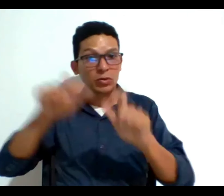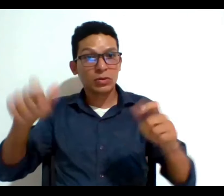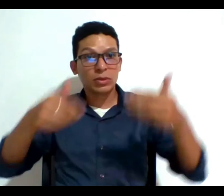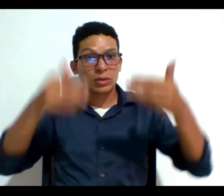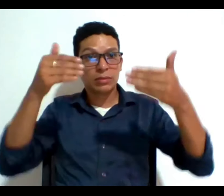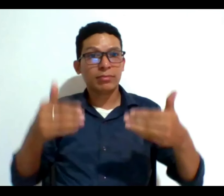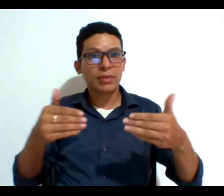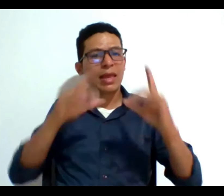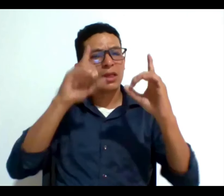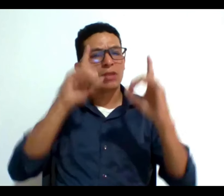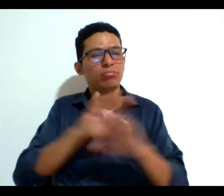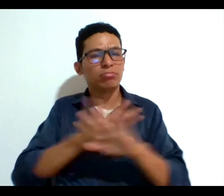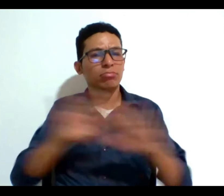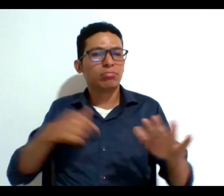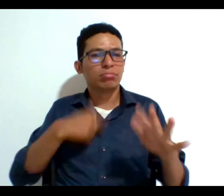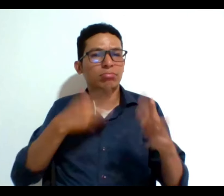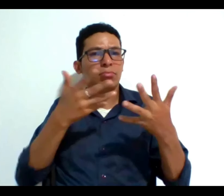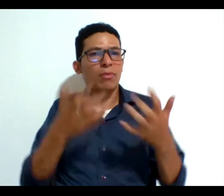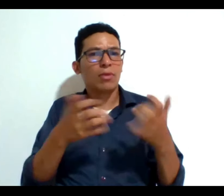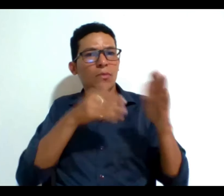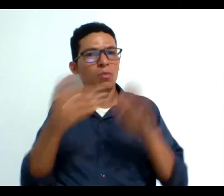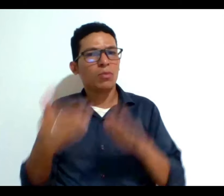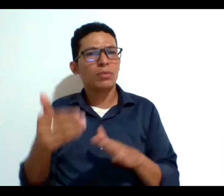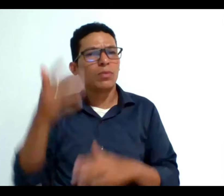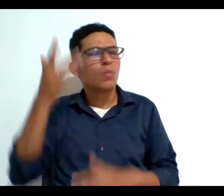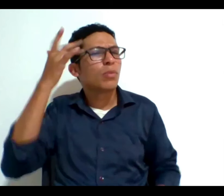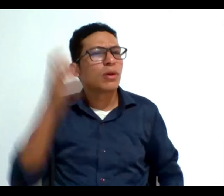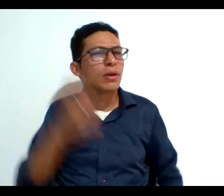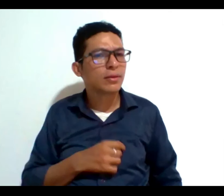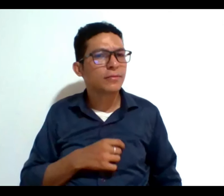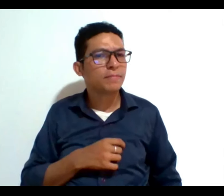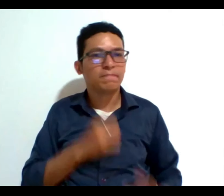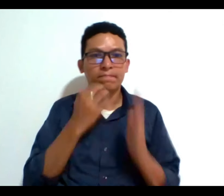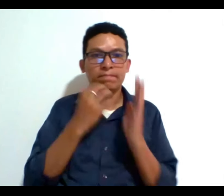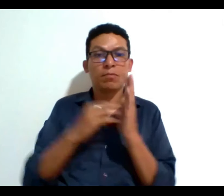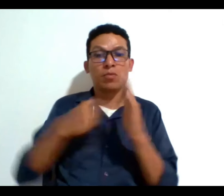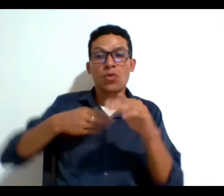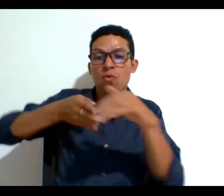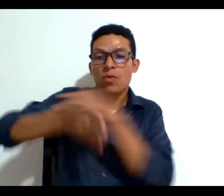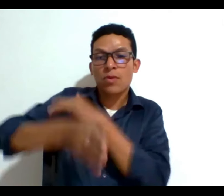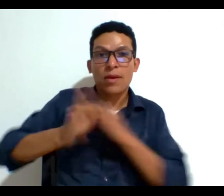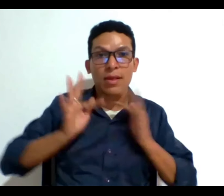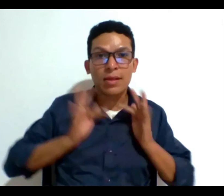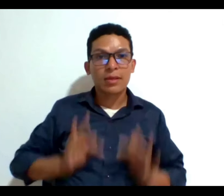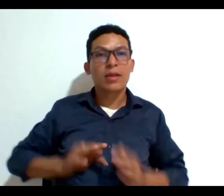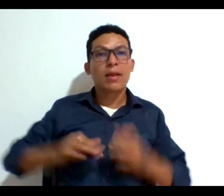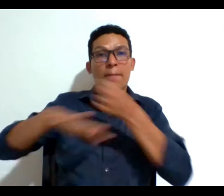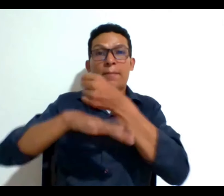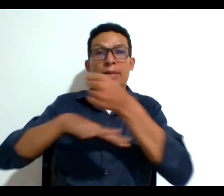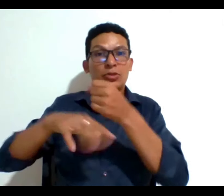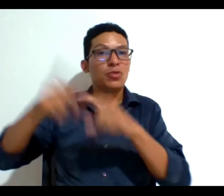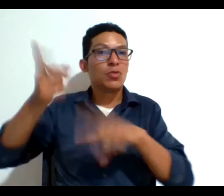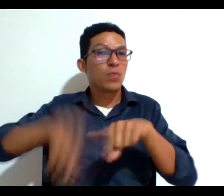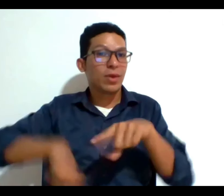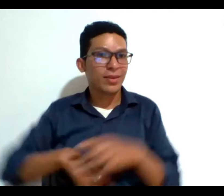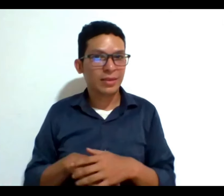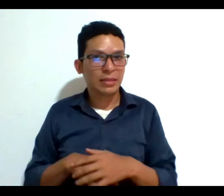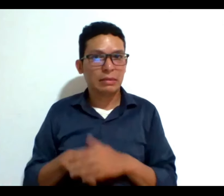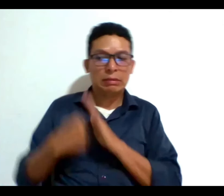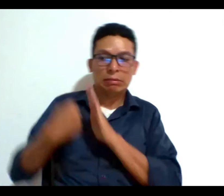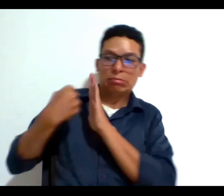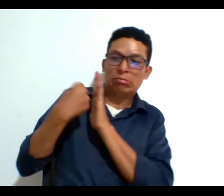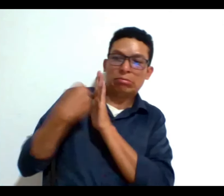con discapacidad decida ponerle fin a su vida porque por ejemplo no puede acceder a tratamientos básicos o por esas